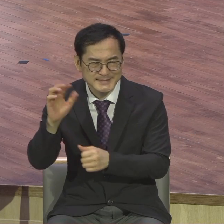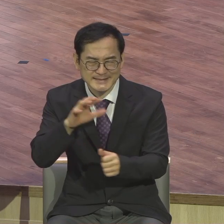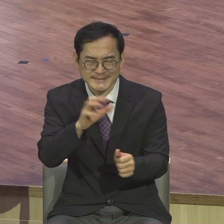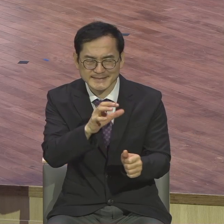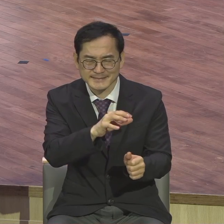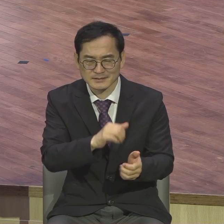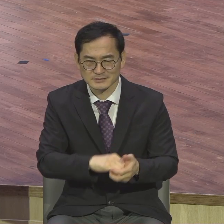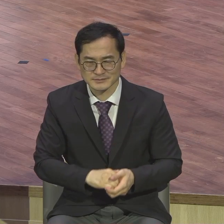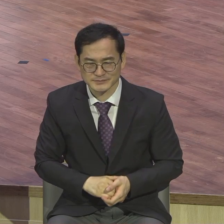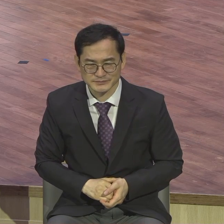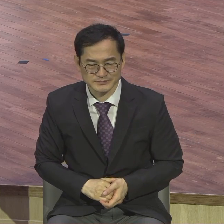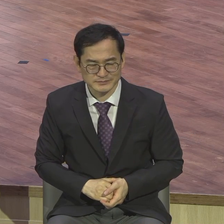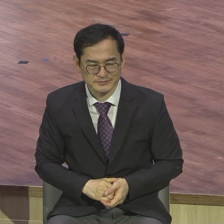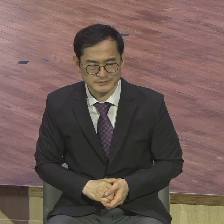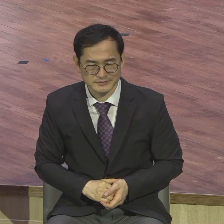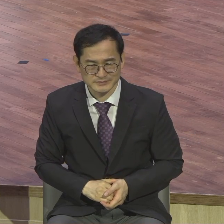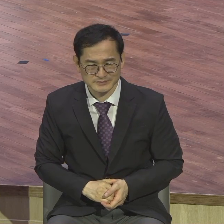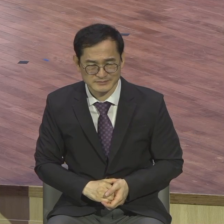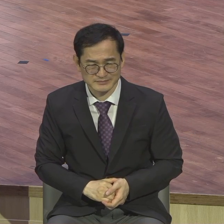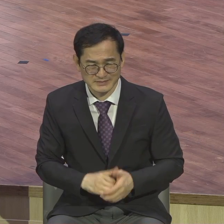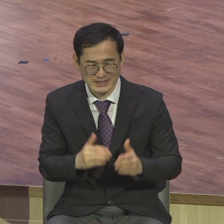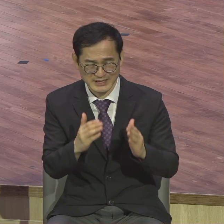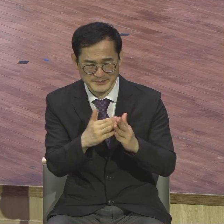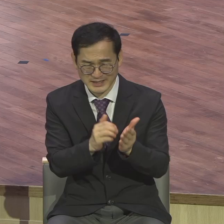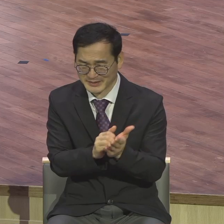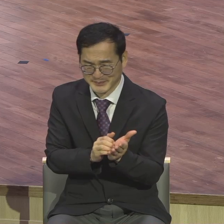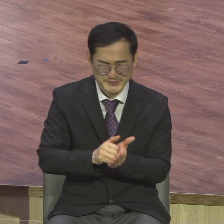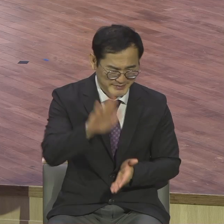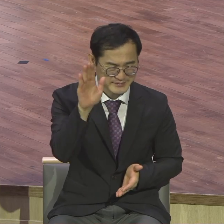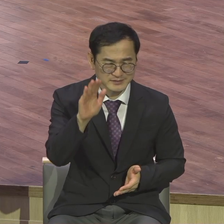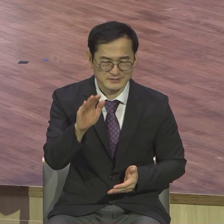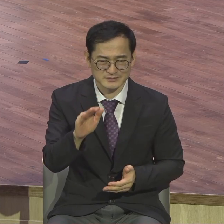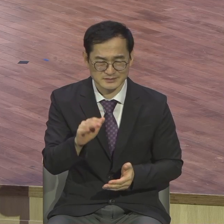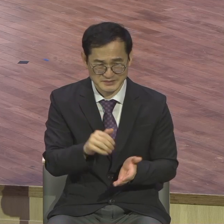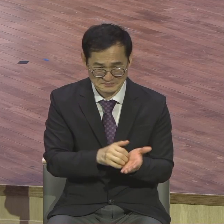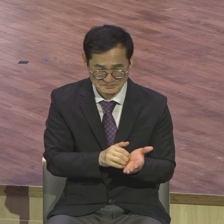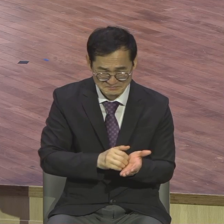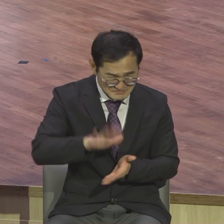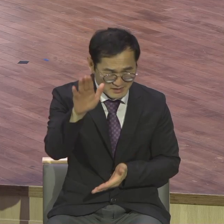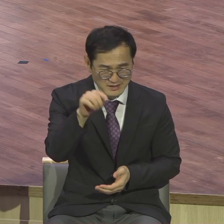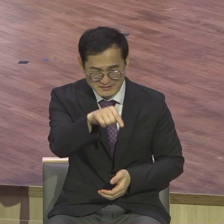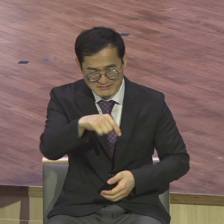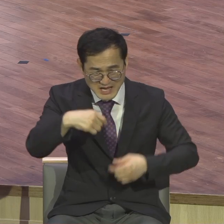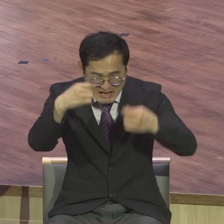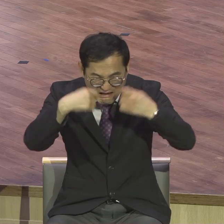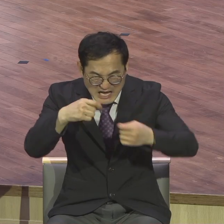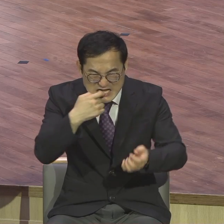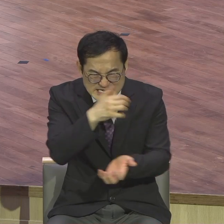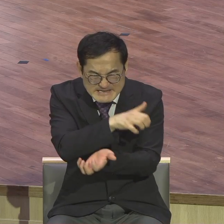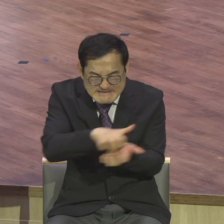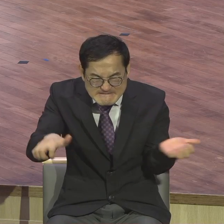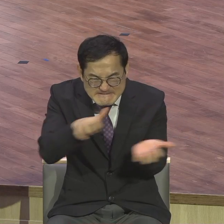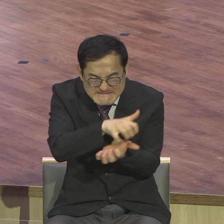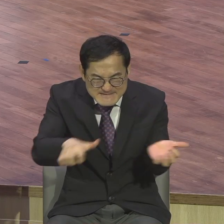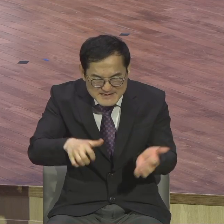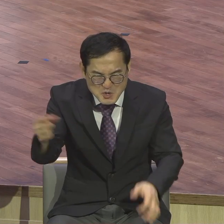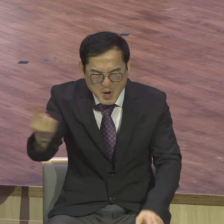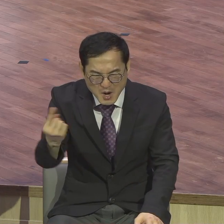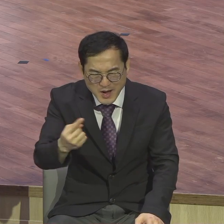이 무익한 종을 바깥 어두운 데로 내쫓어라 거기서 슬피 울며 이를 갈리라 예수님